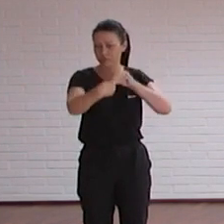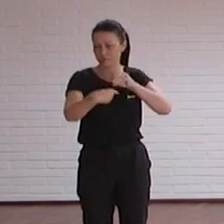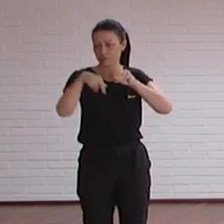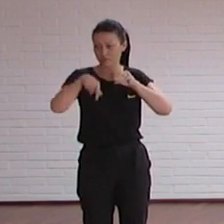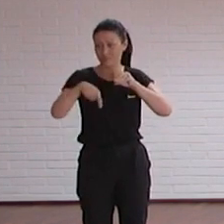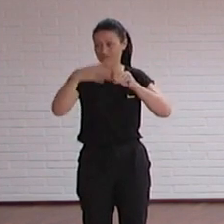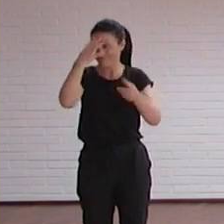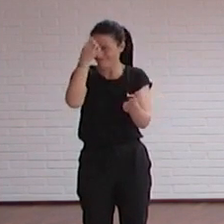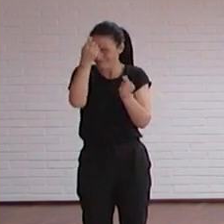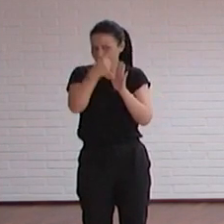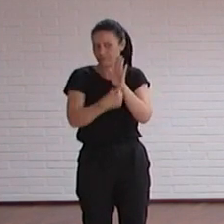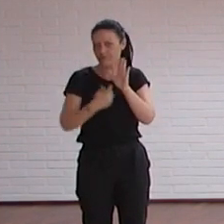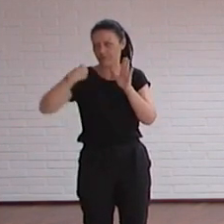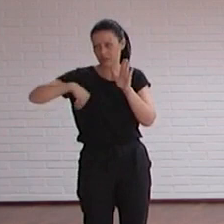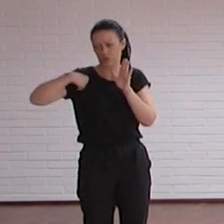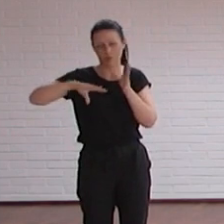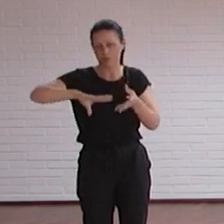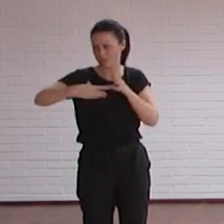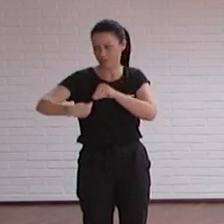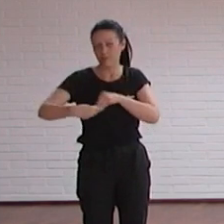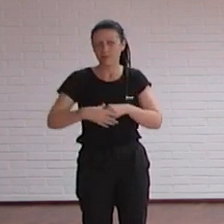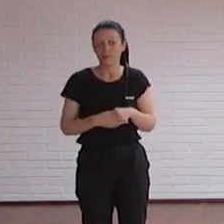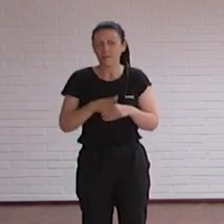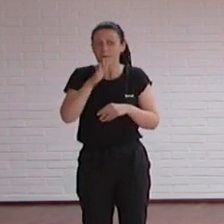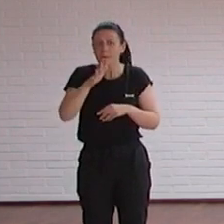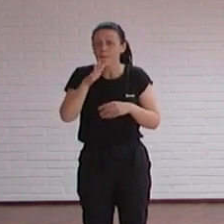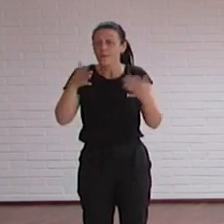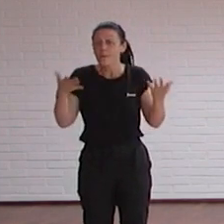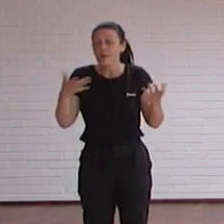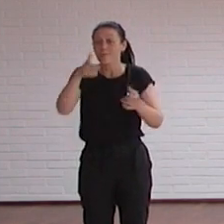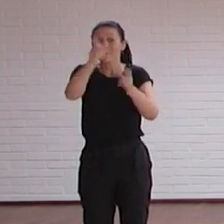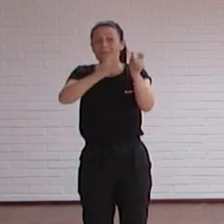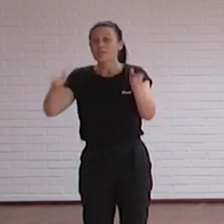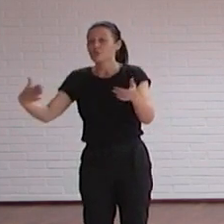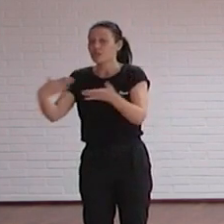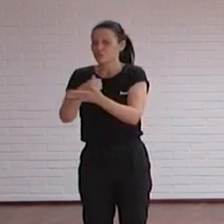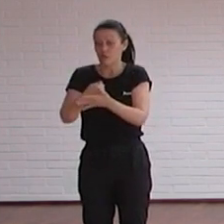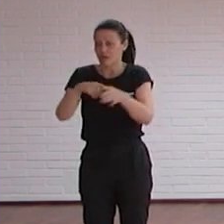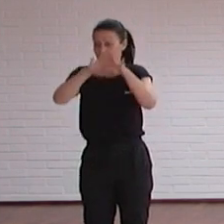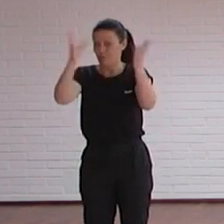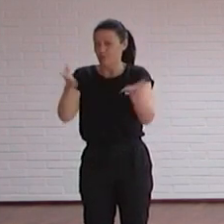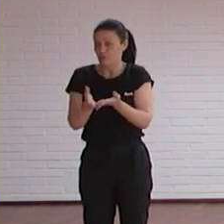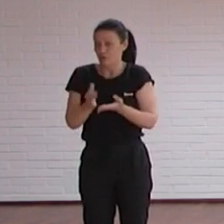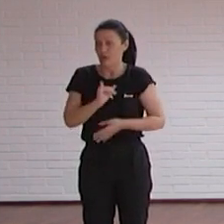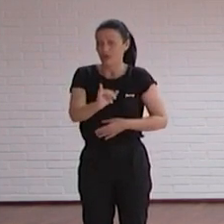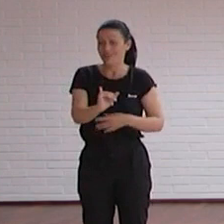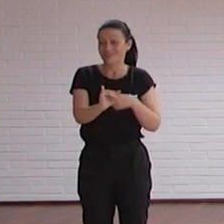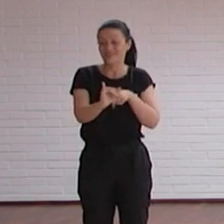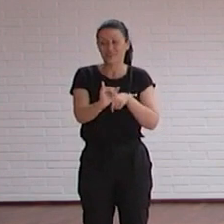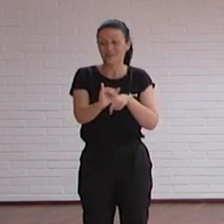requisitos porque toda la población mundial debe estar